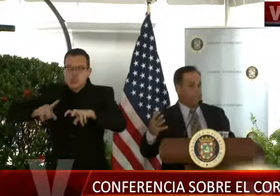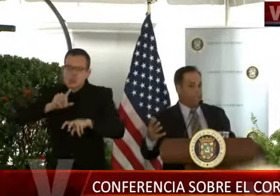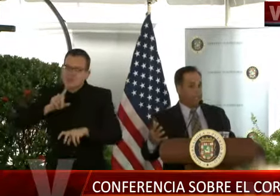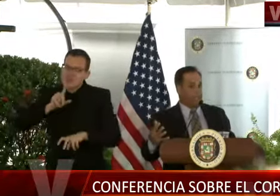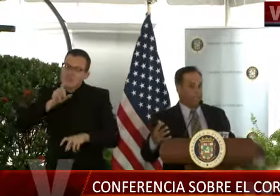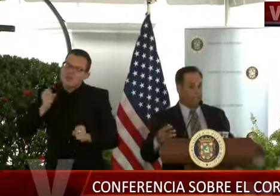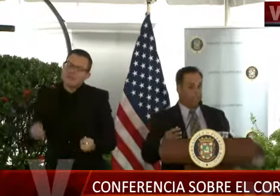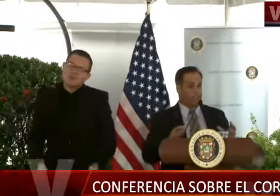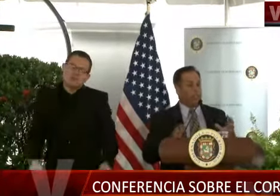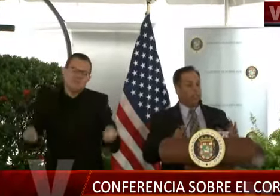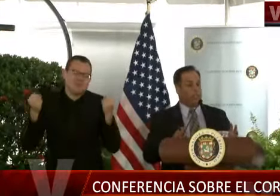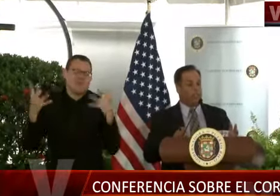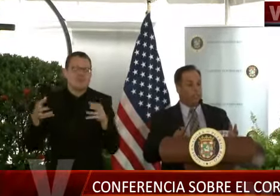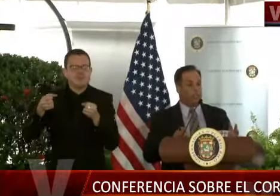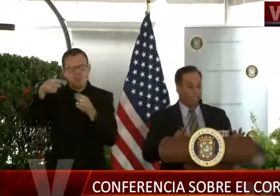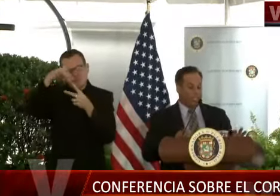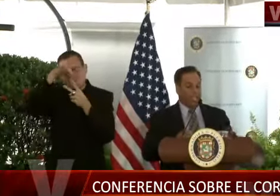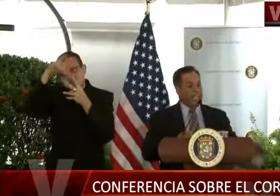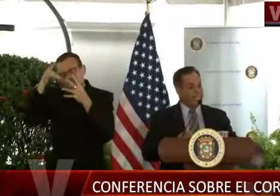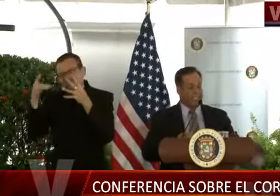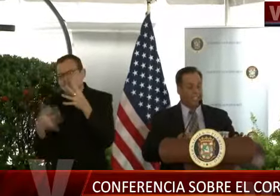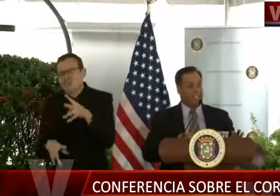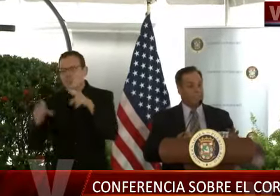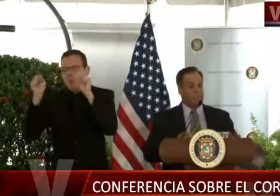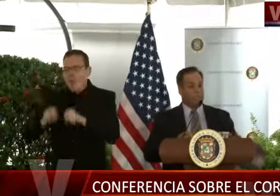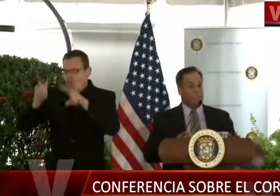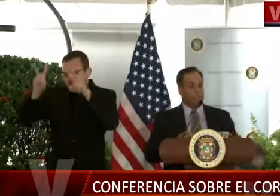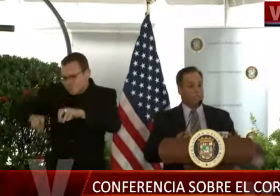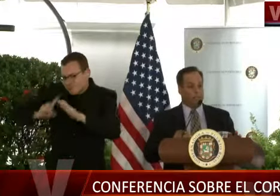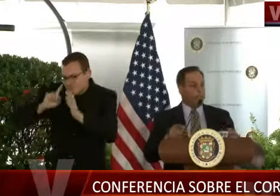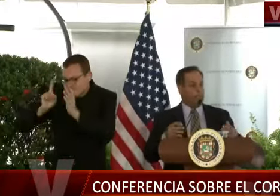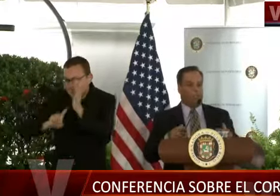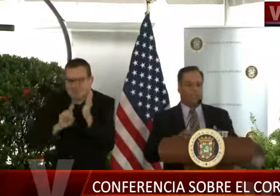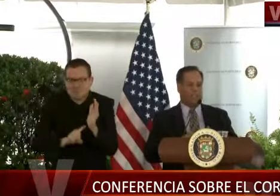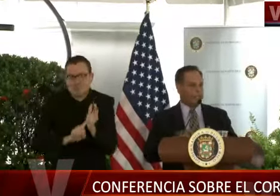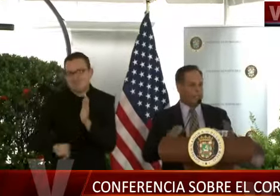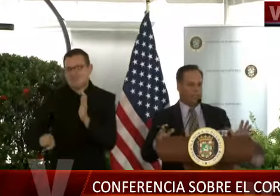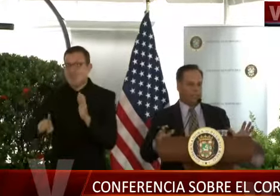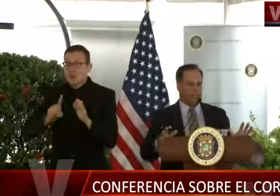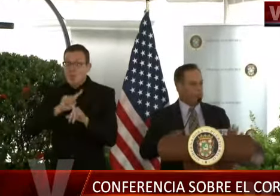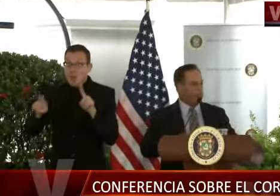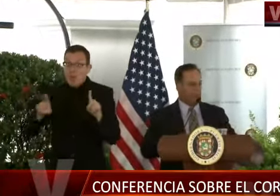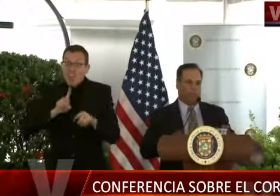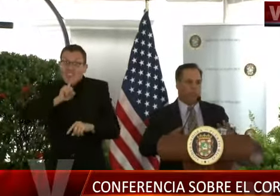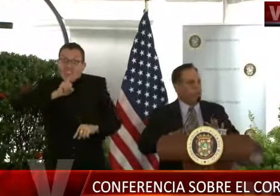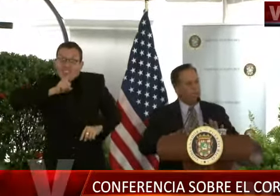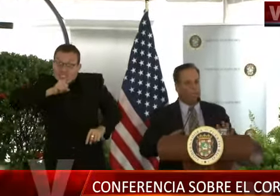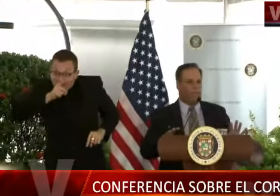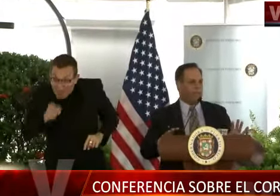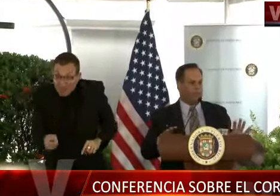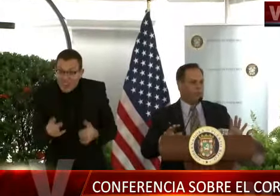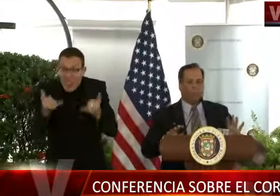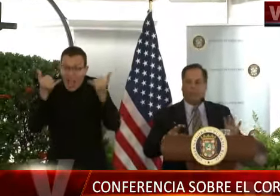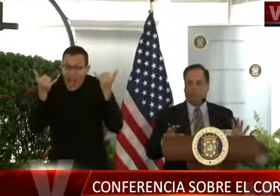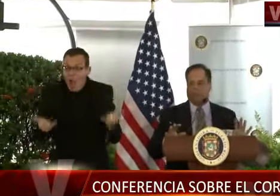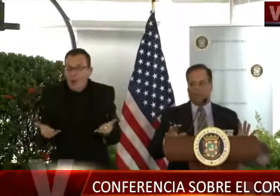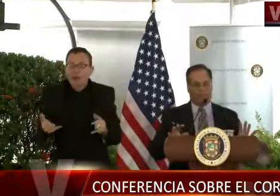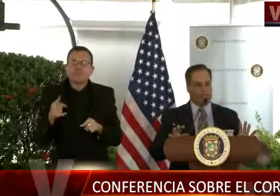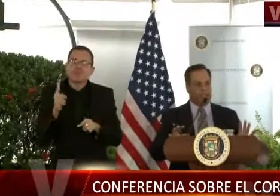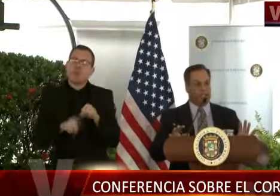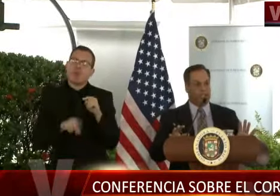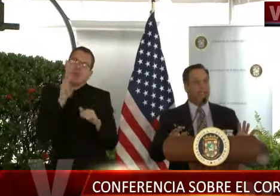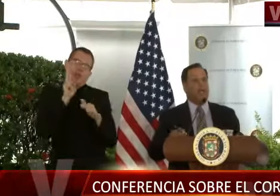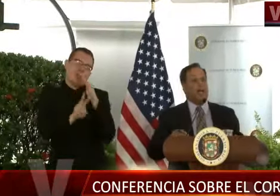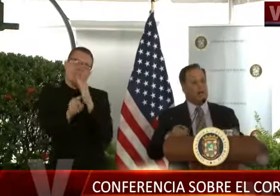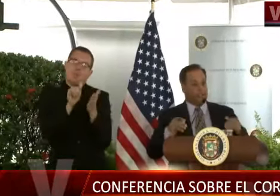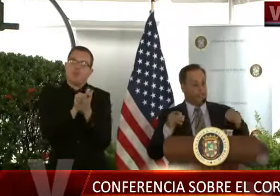plazo, unas a largo plazo. En estos momentos, la data que tenemos disponible no nos permite hacer proyecciones, punto. No hay forma de